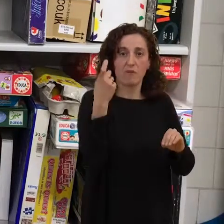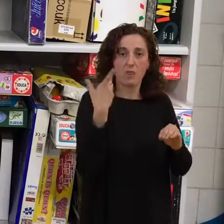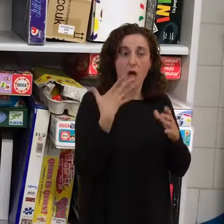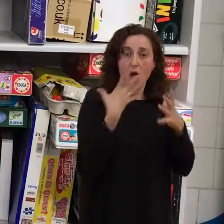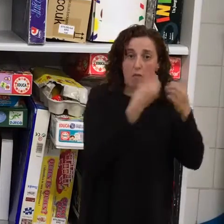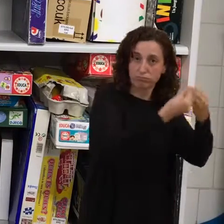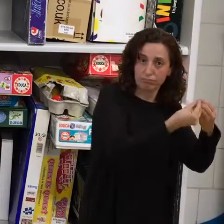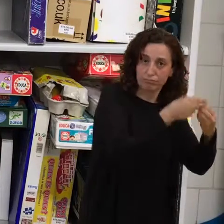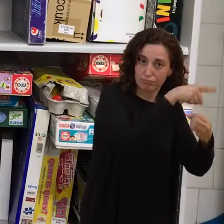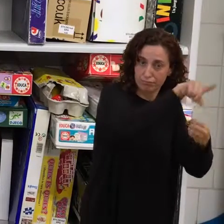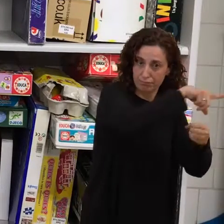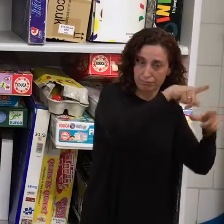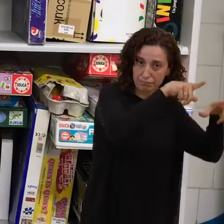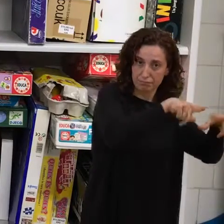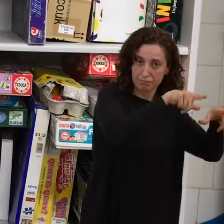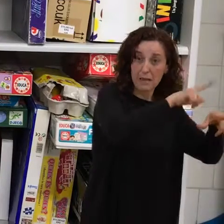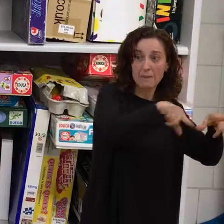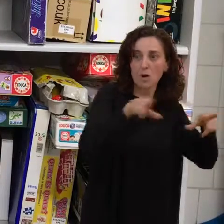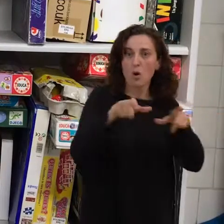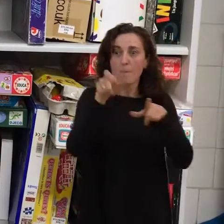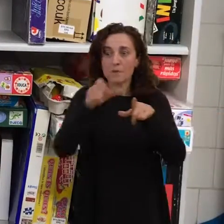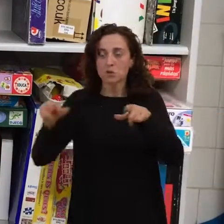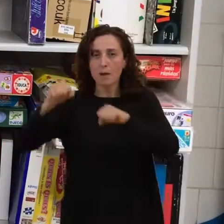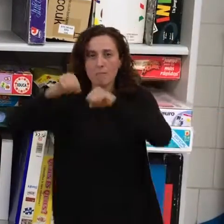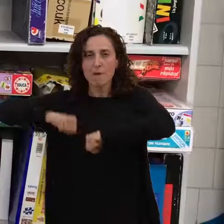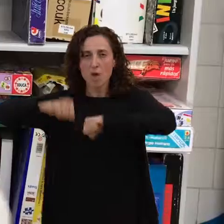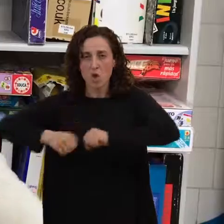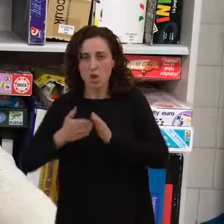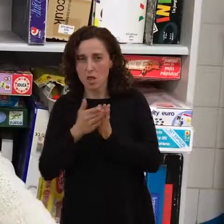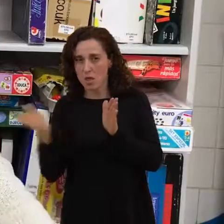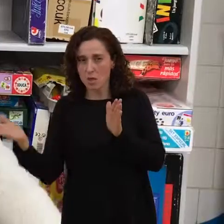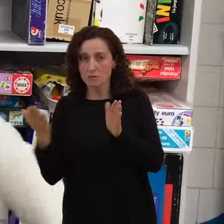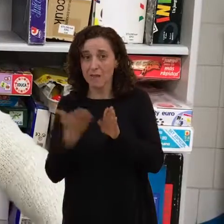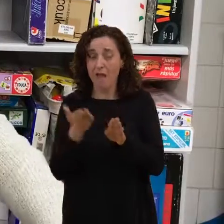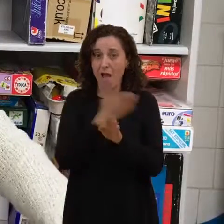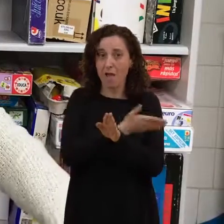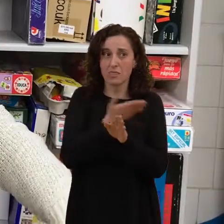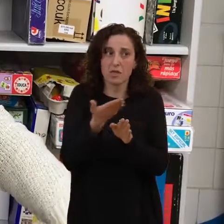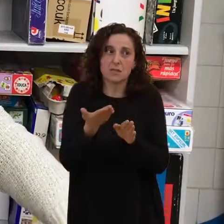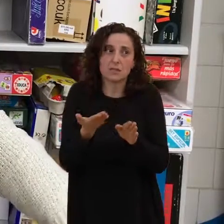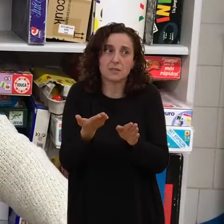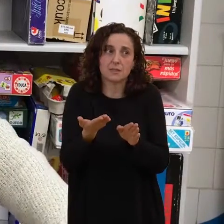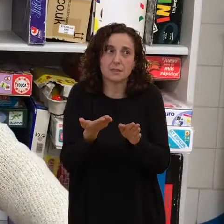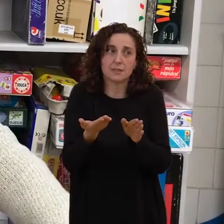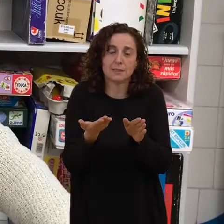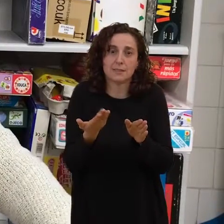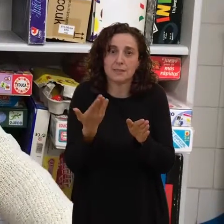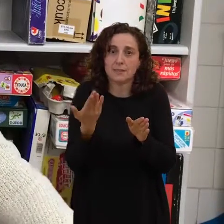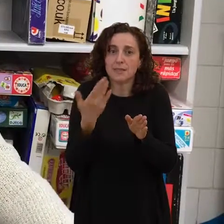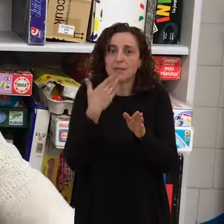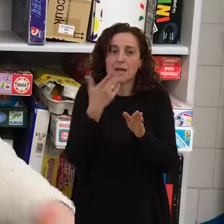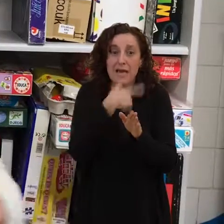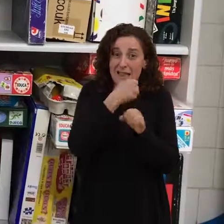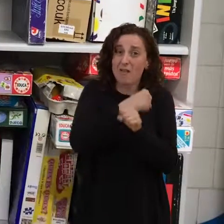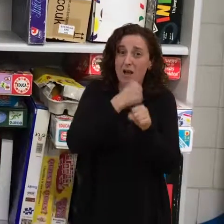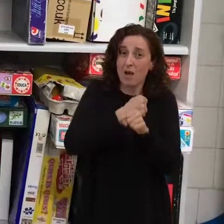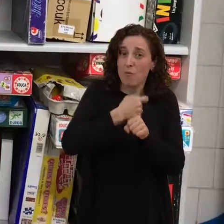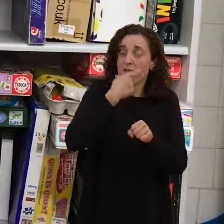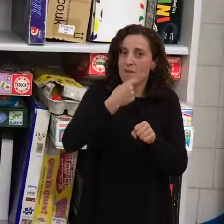tanto que las personas mayores, que antes con un boom de trabajo han dejado de estudiar,